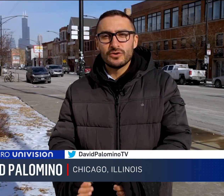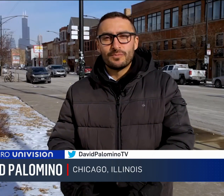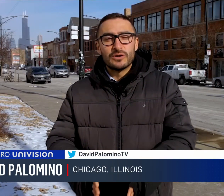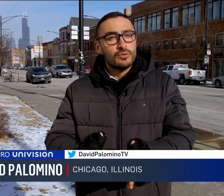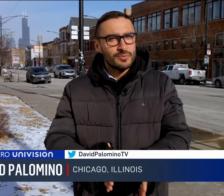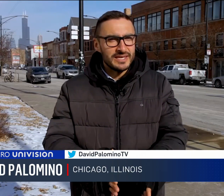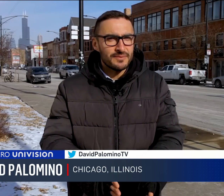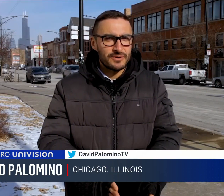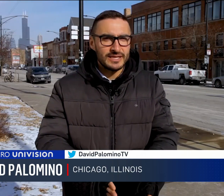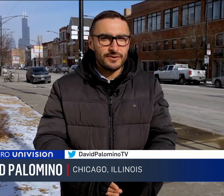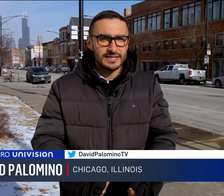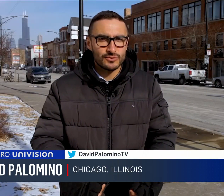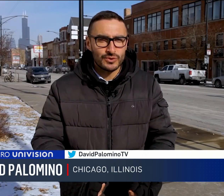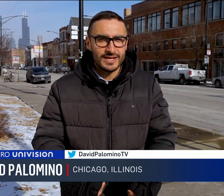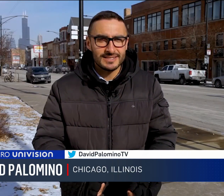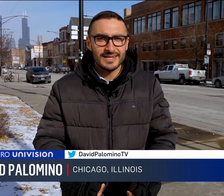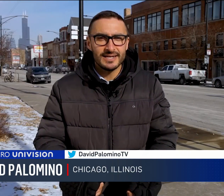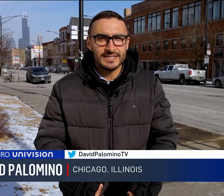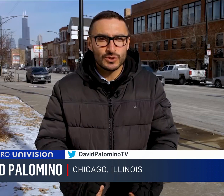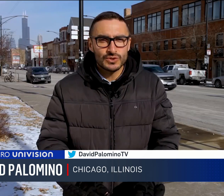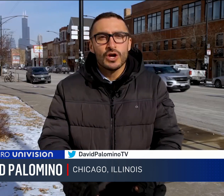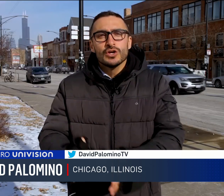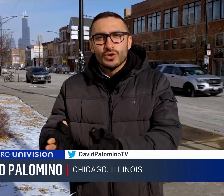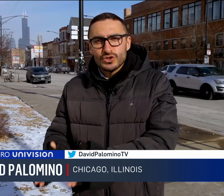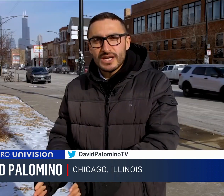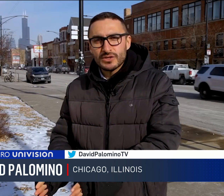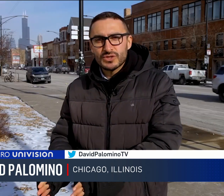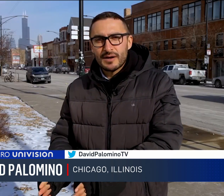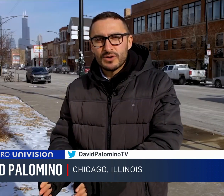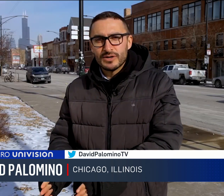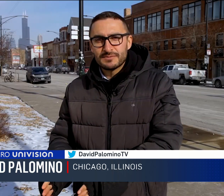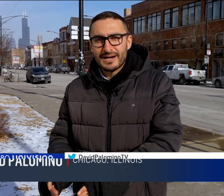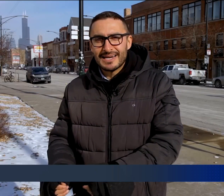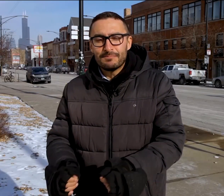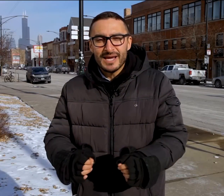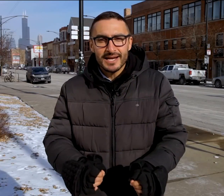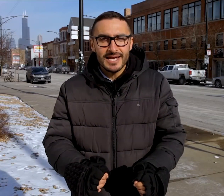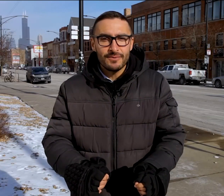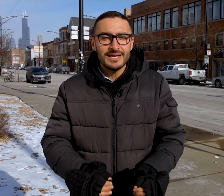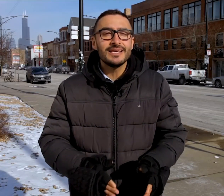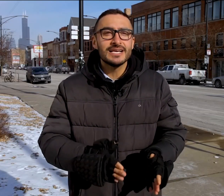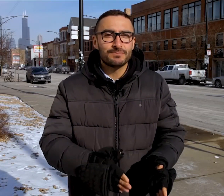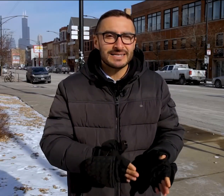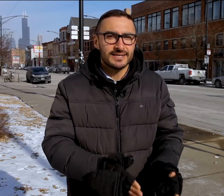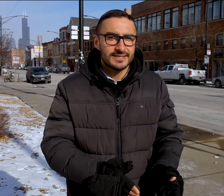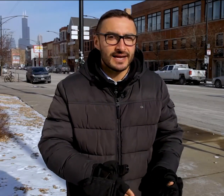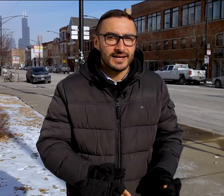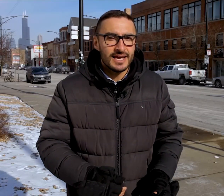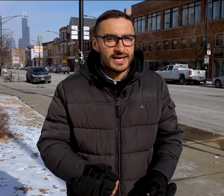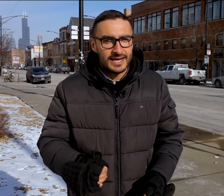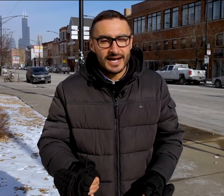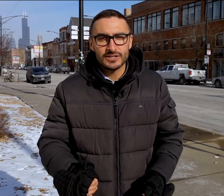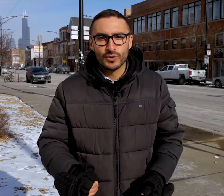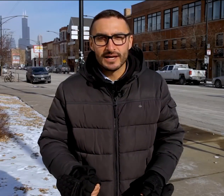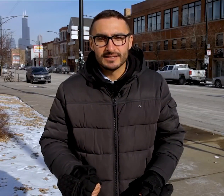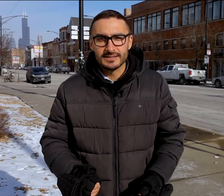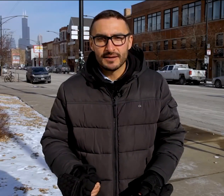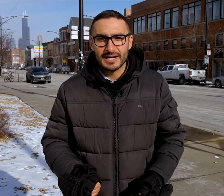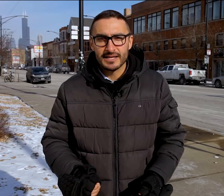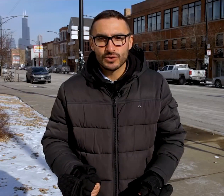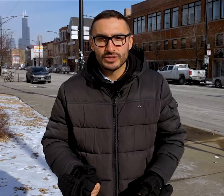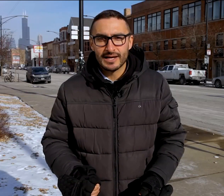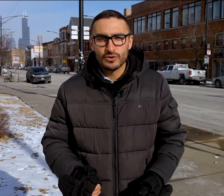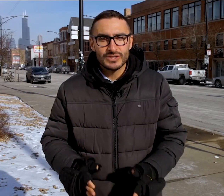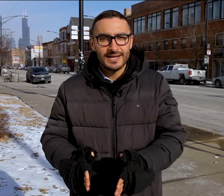soleado, pero como medida preventiva, las autoridades tienen listos 200 camiones para limpiar nieve y esparcir sal en caso que el